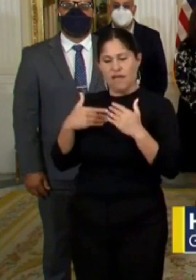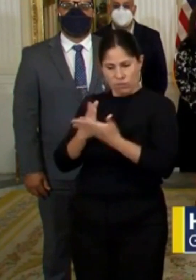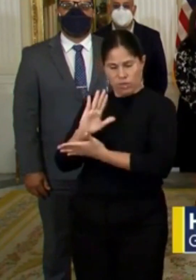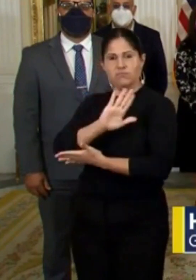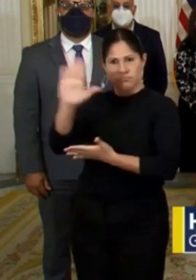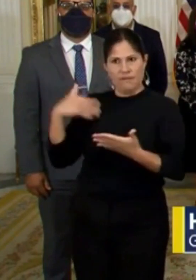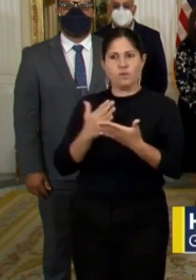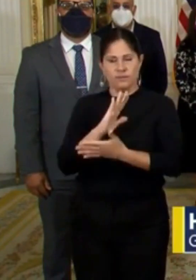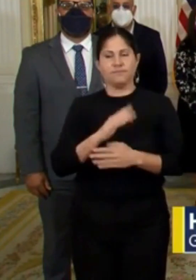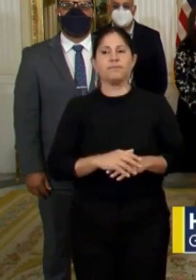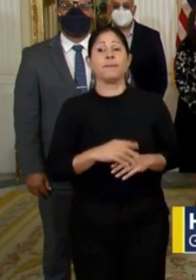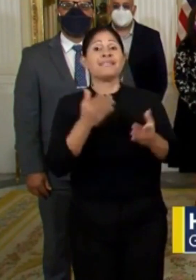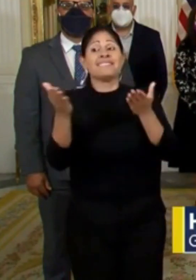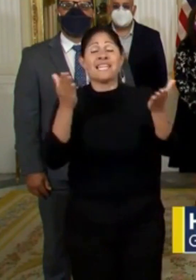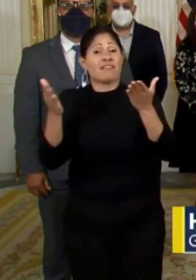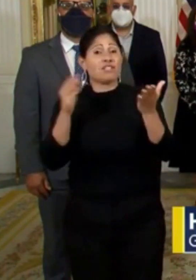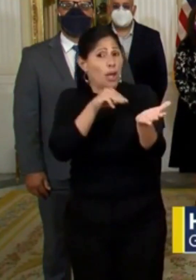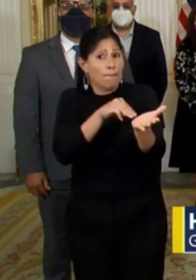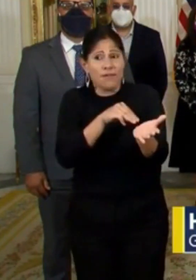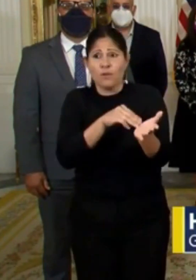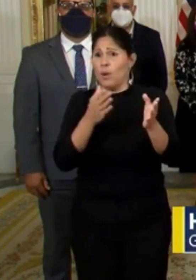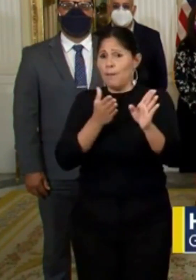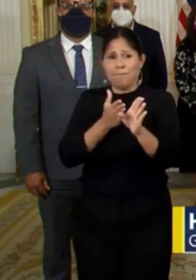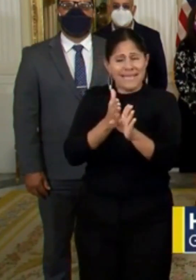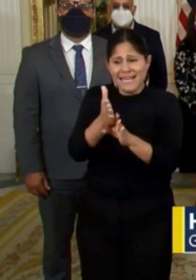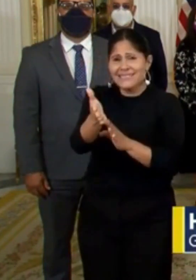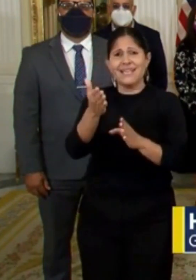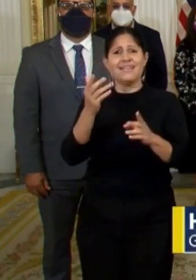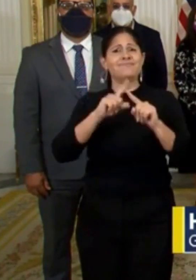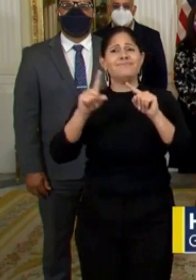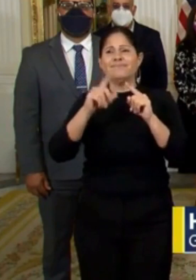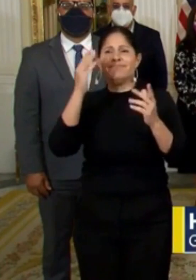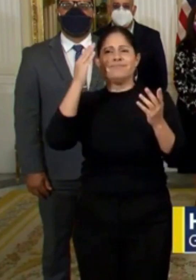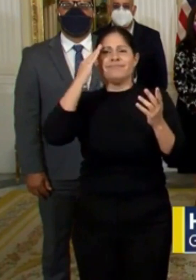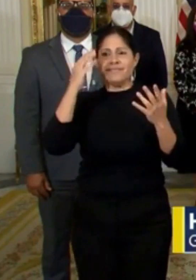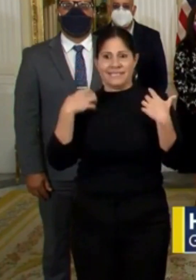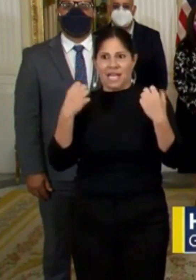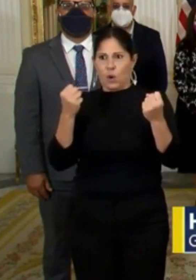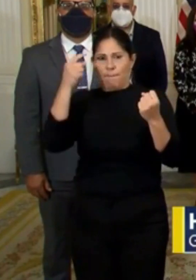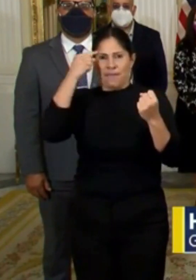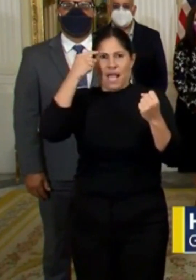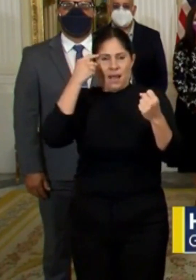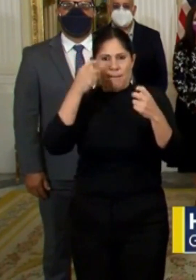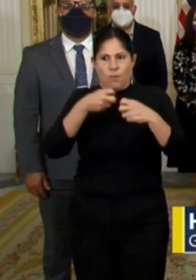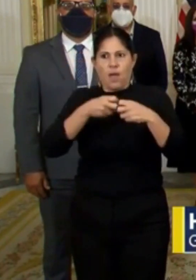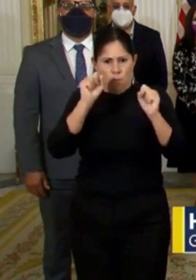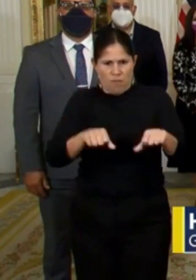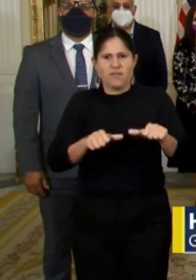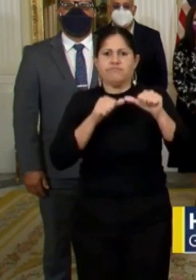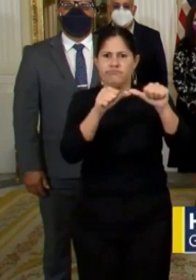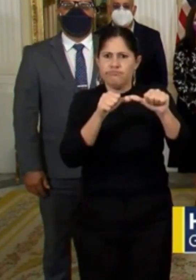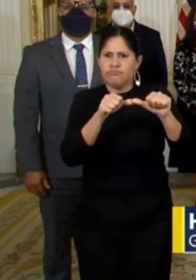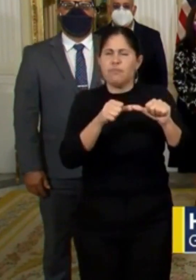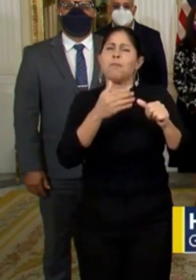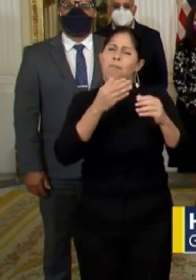los servicios médicos primarios y de especialistas, incluyendo el área de la salud mental, continuarán ejerciéndose poniendo